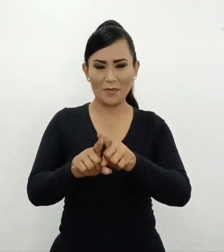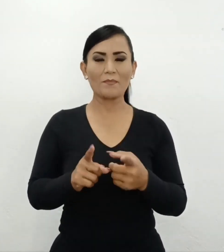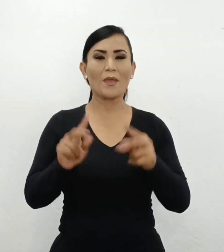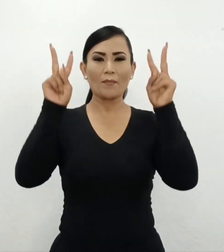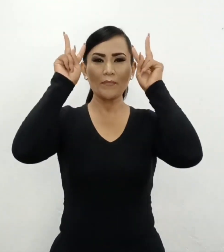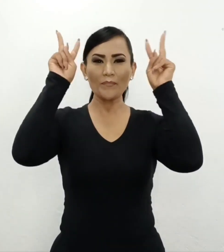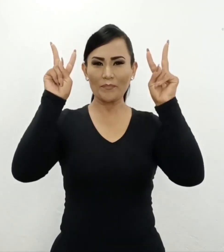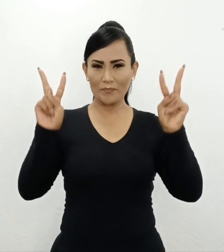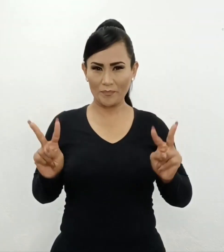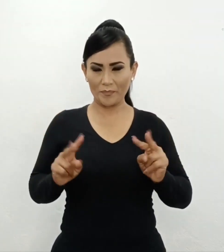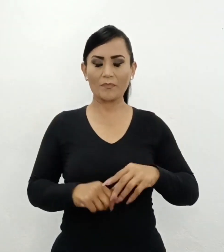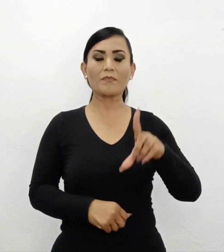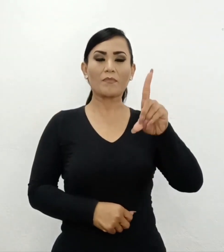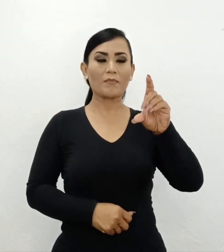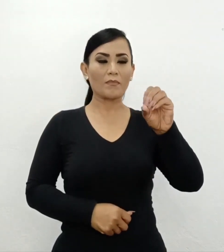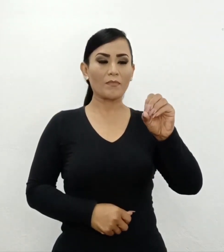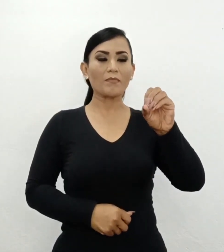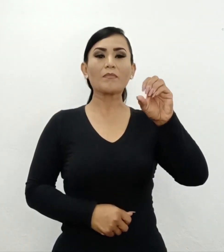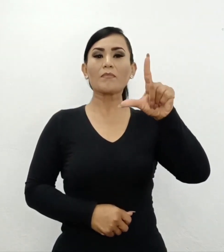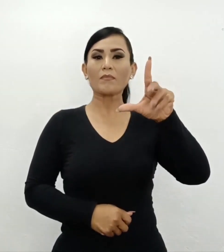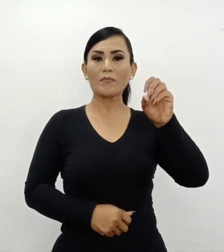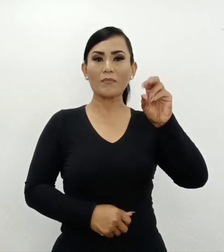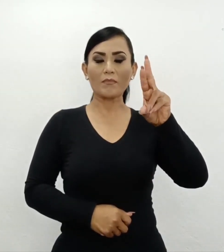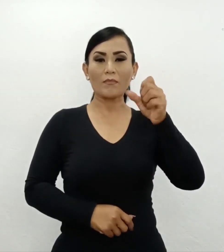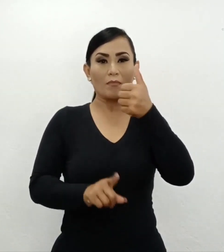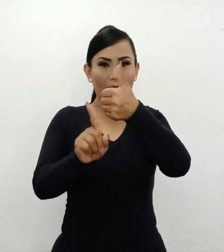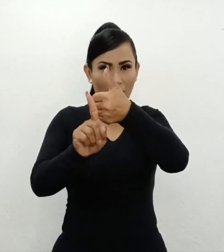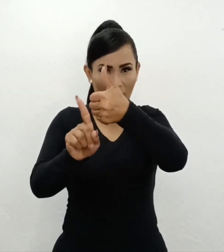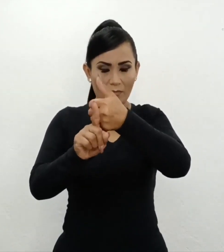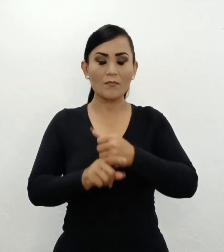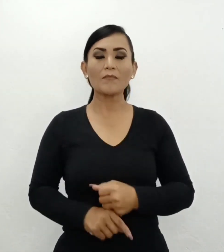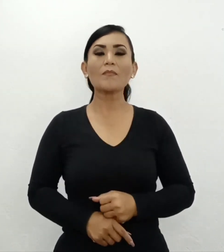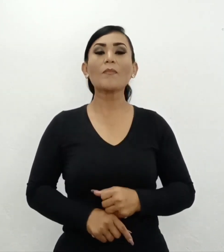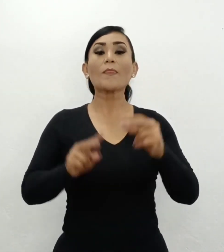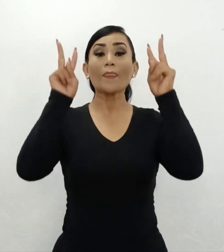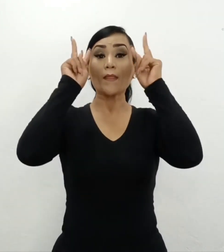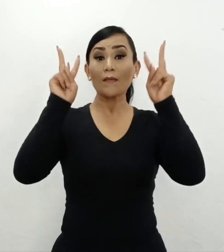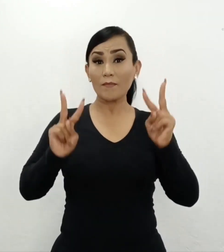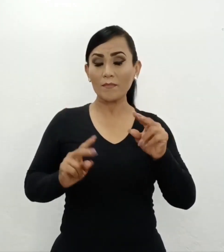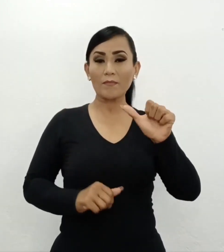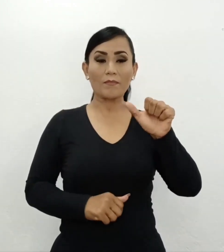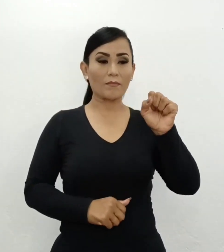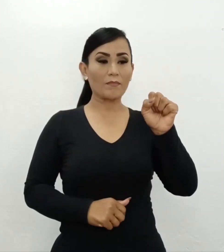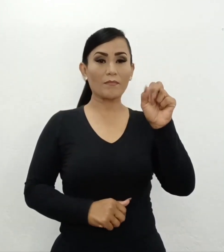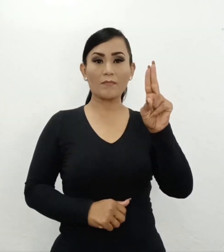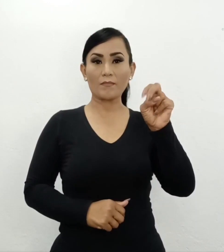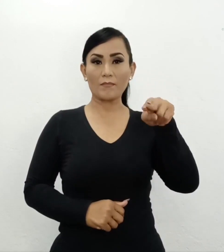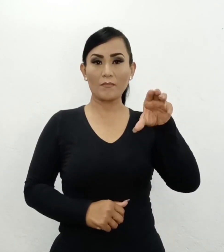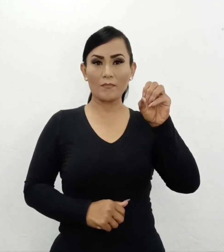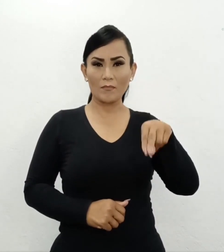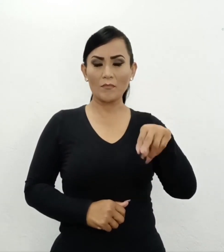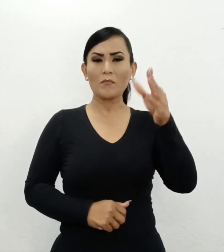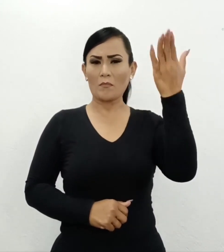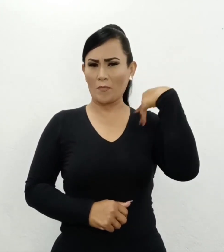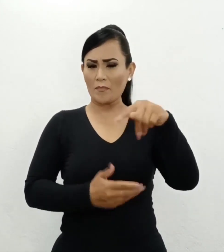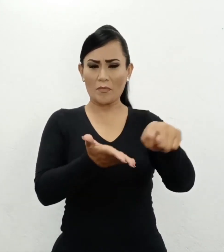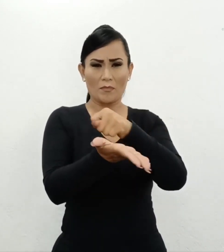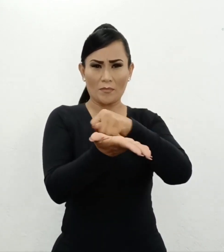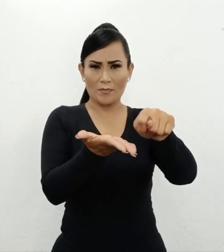consagrada a santa maría de la asunción bajo la advocación de la virgen de los dolores la virgen de la